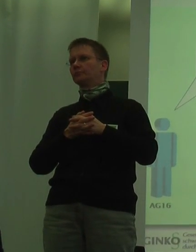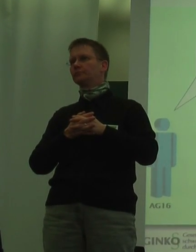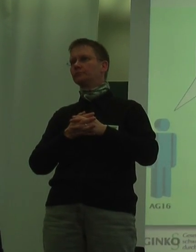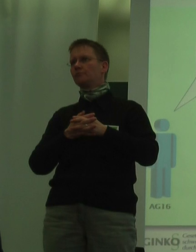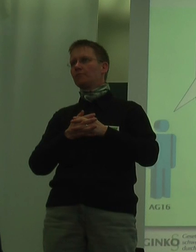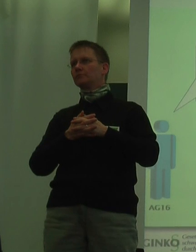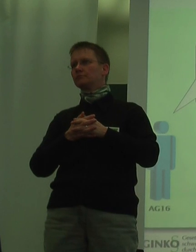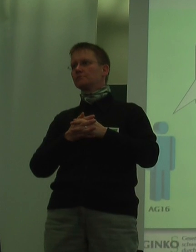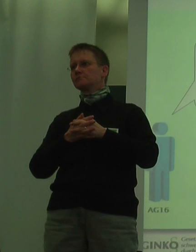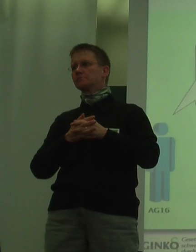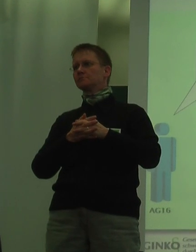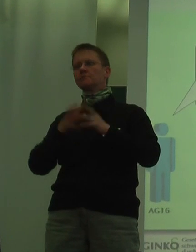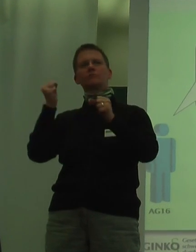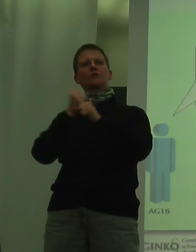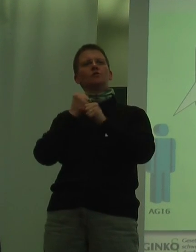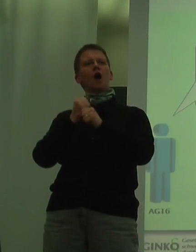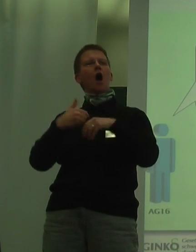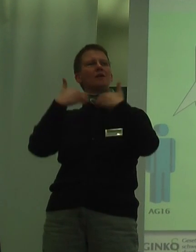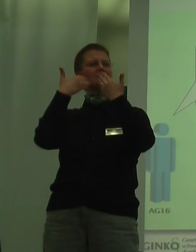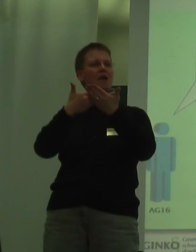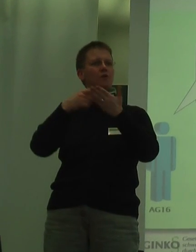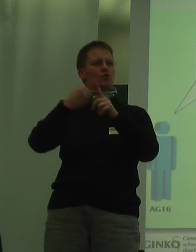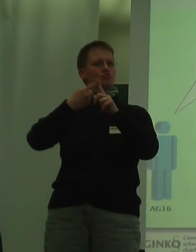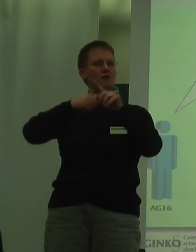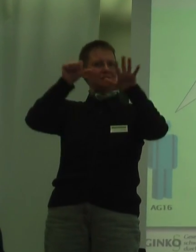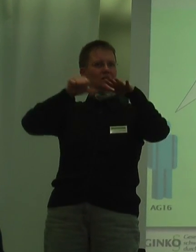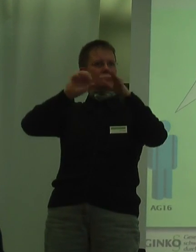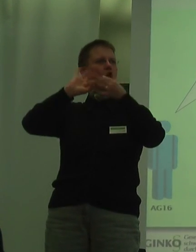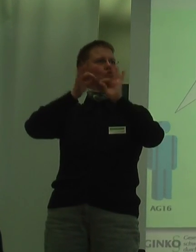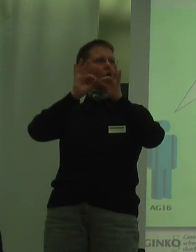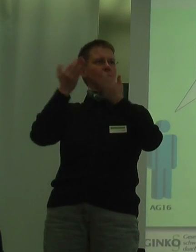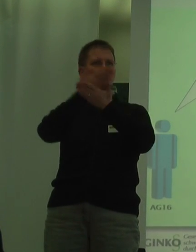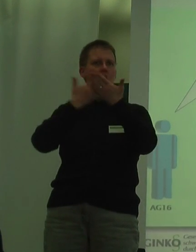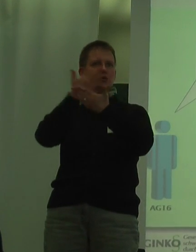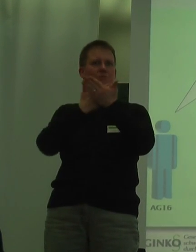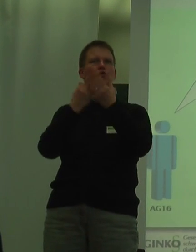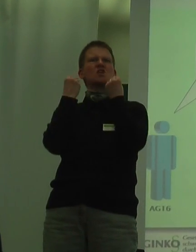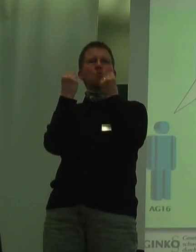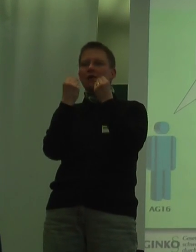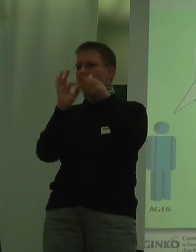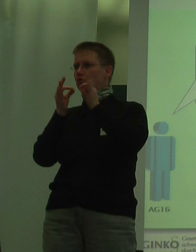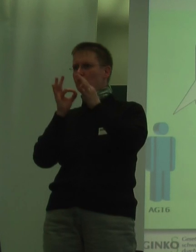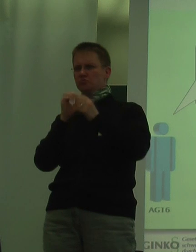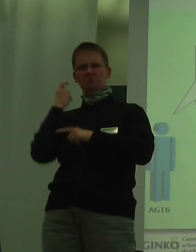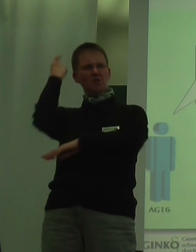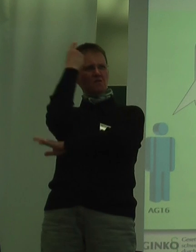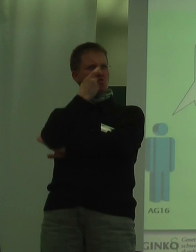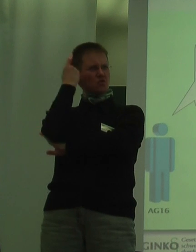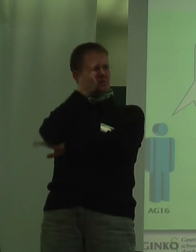Ja, der Arbeitgeber 16 kritisiert noch die Dolmetscher aus Belut oder Qualität. Ich wundere mich ganz häufig, weil die